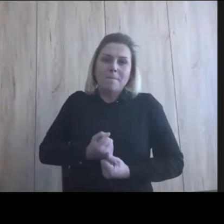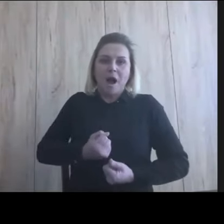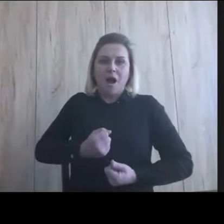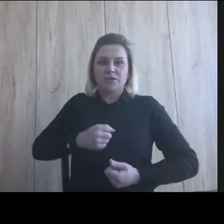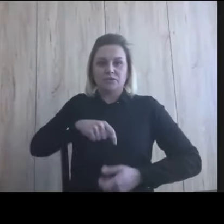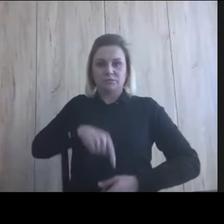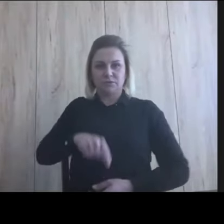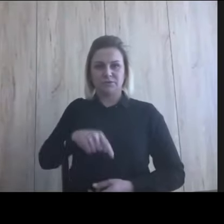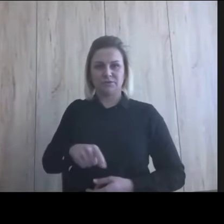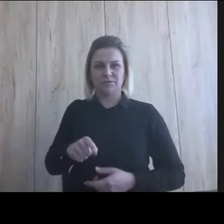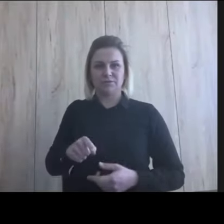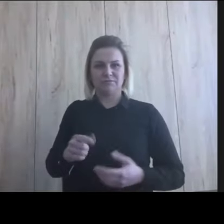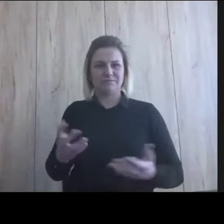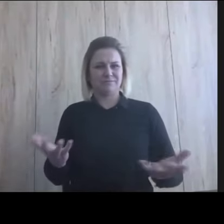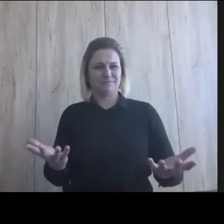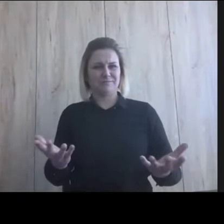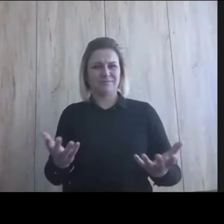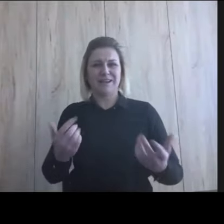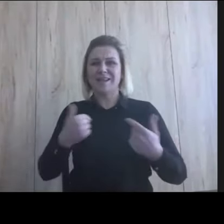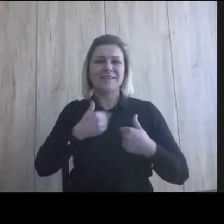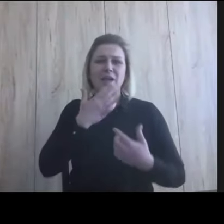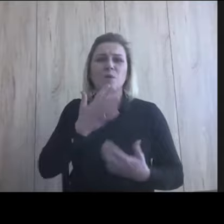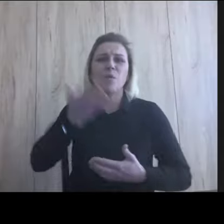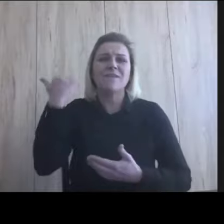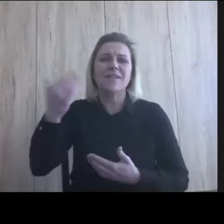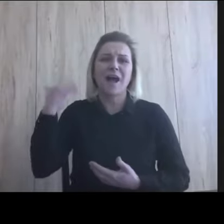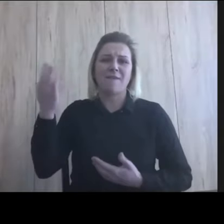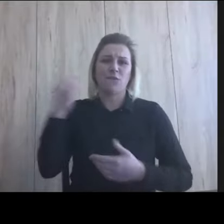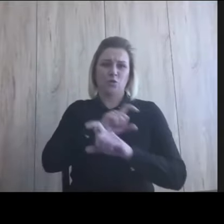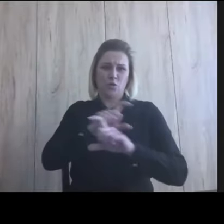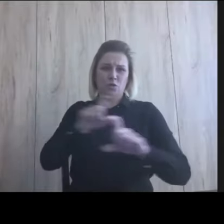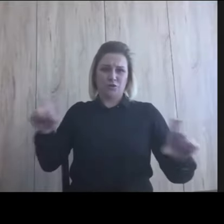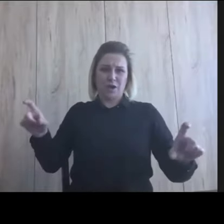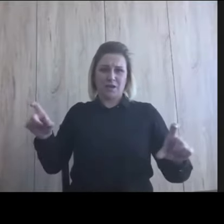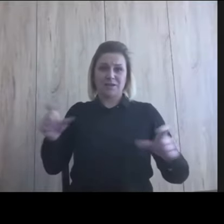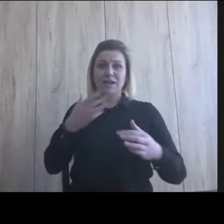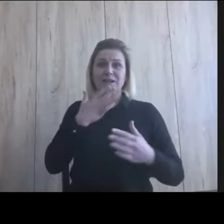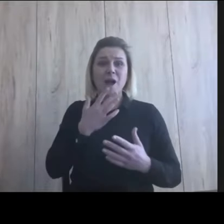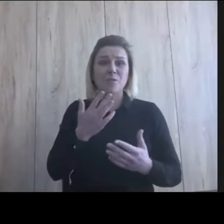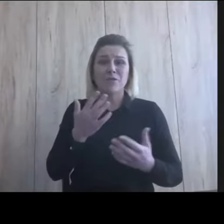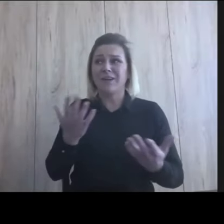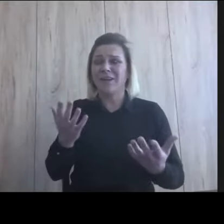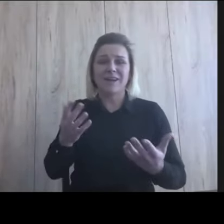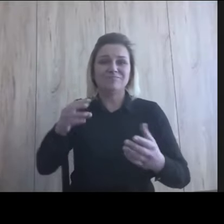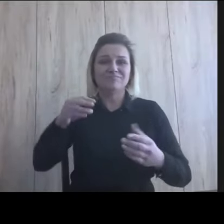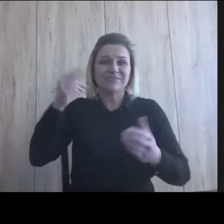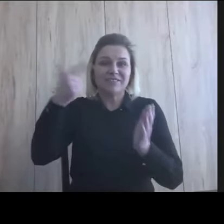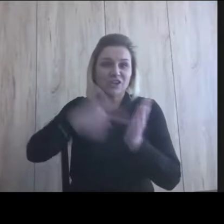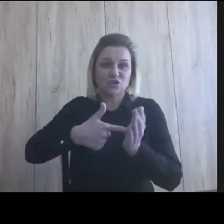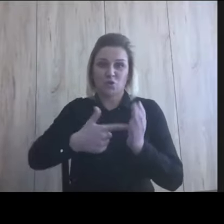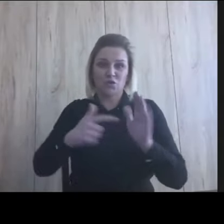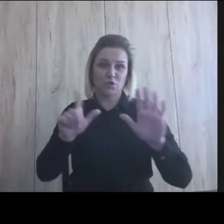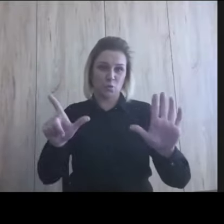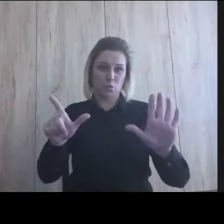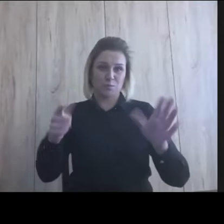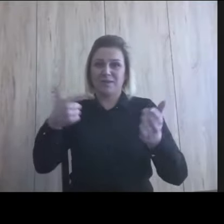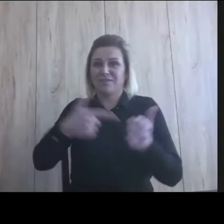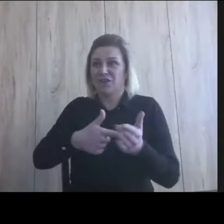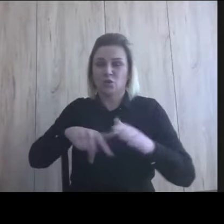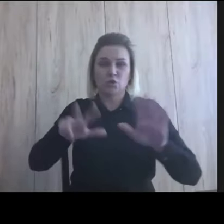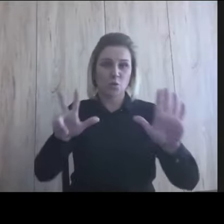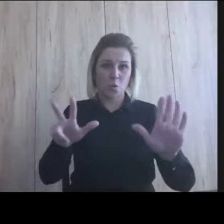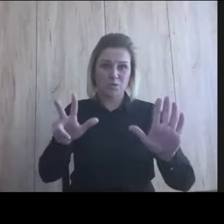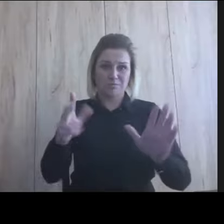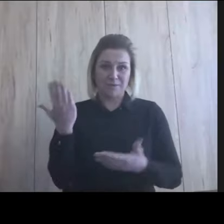Słuchajcie, nie mówię o XIX wieku, jak ktoś czuje się poruszony. Ja mówię o latach, to chyba 2007, czy 2008.